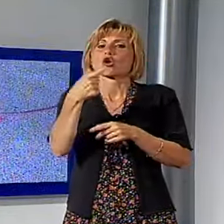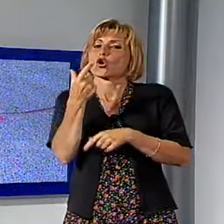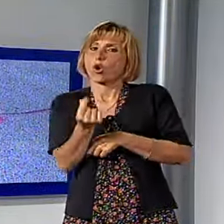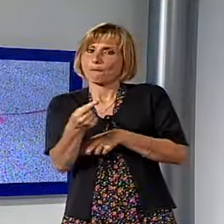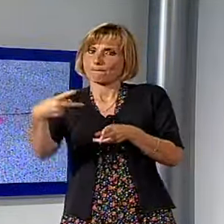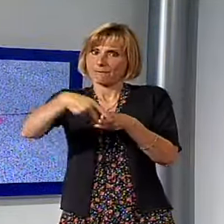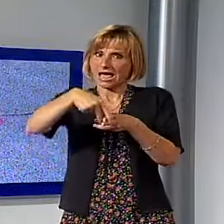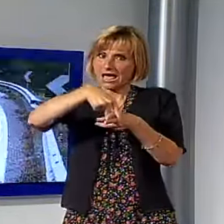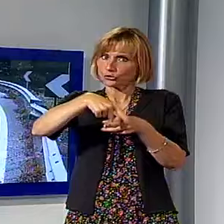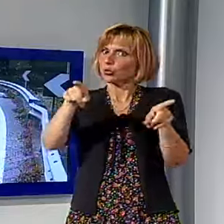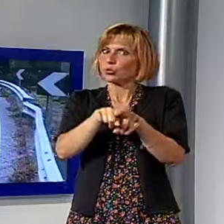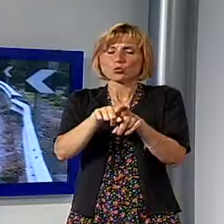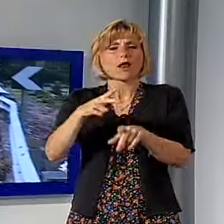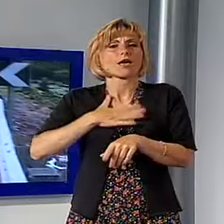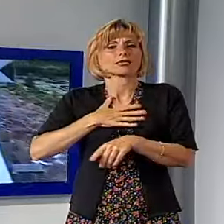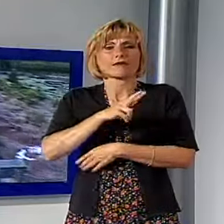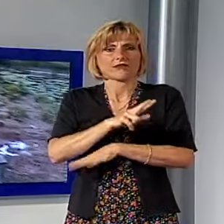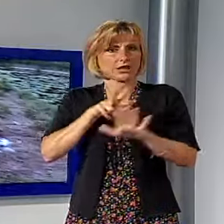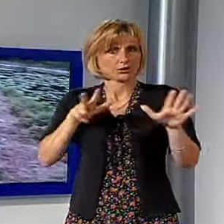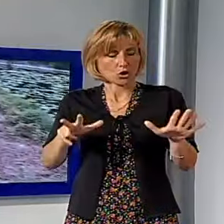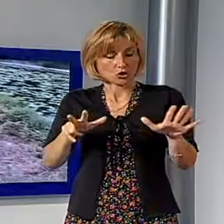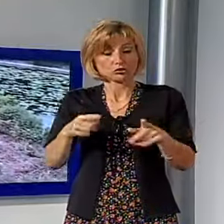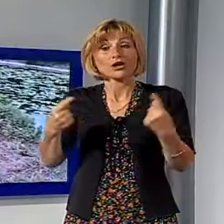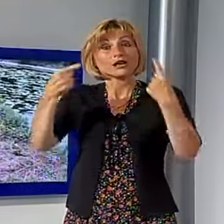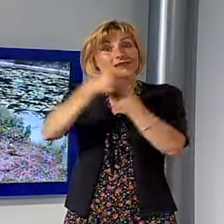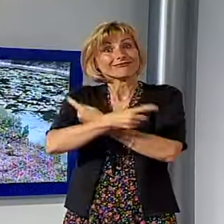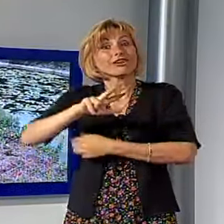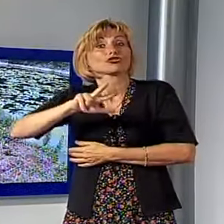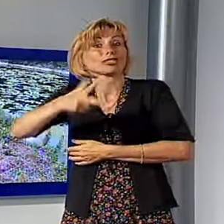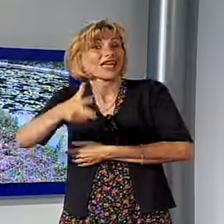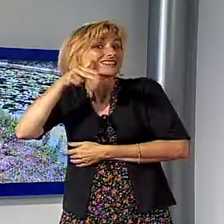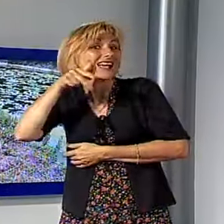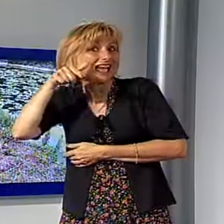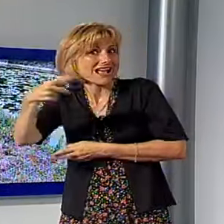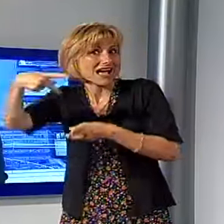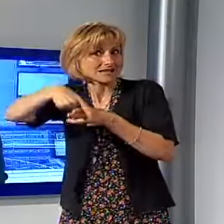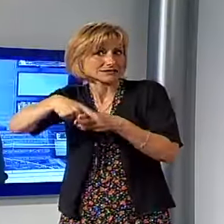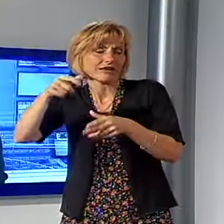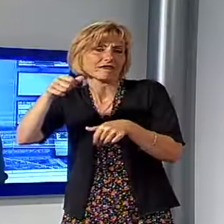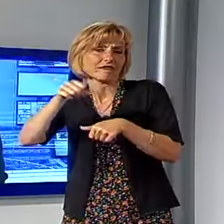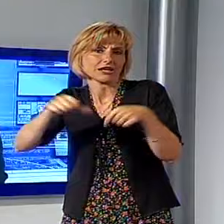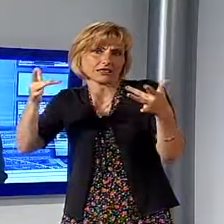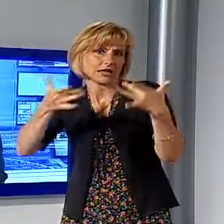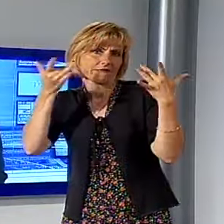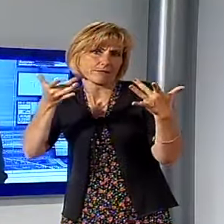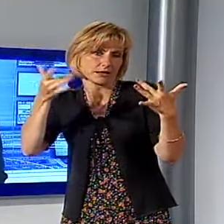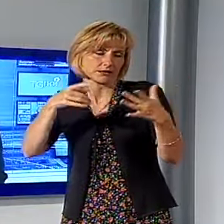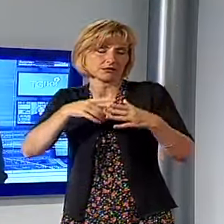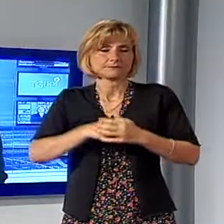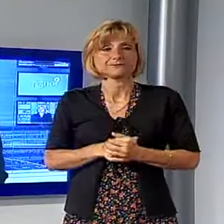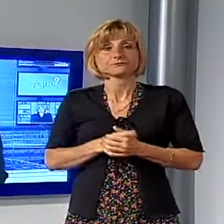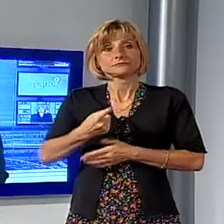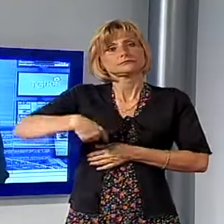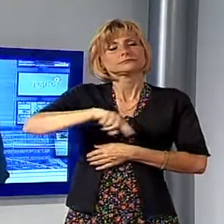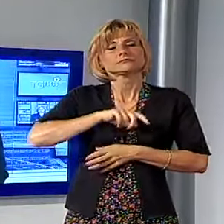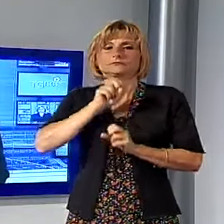compagno, anche lui 28enne. Solo ferita lievemente la terza motociclista. E ovviamente vi terremo